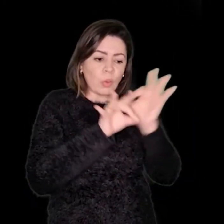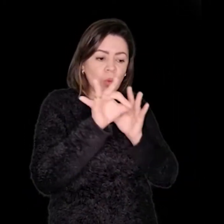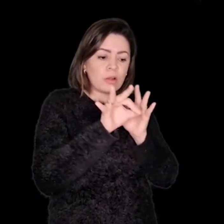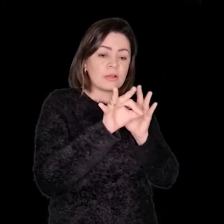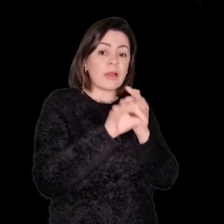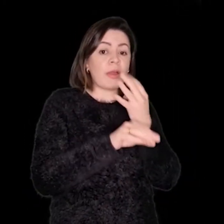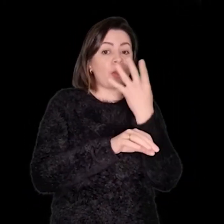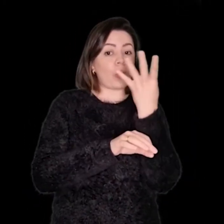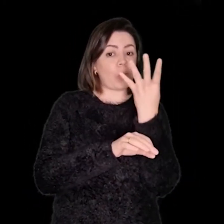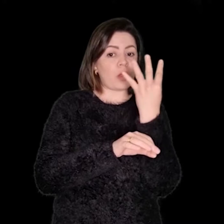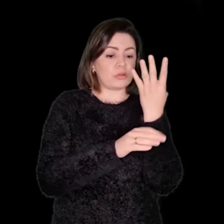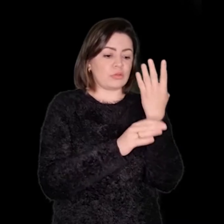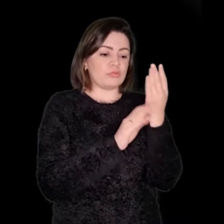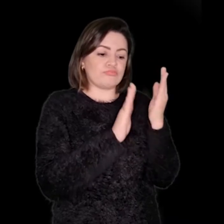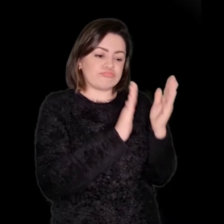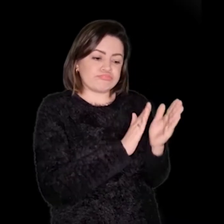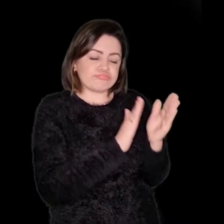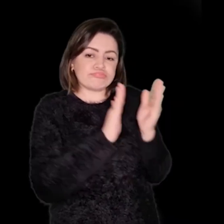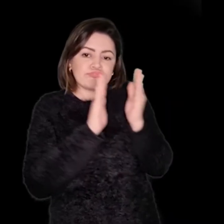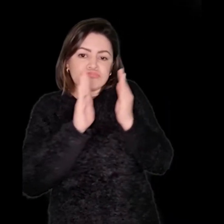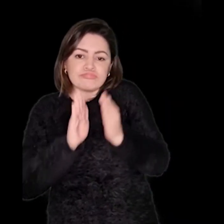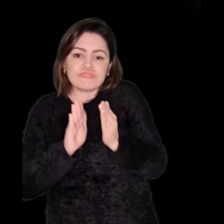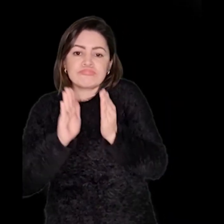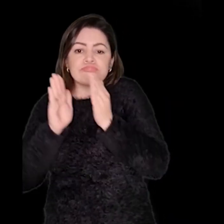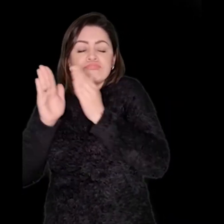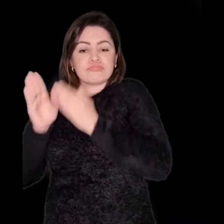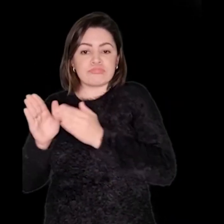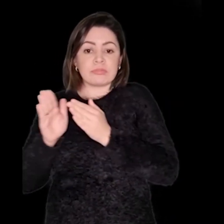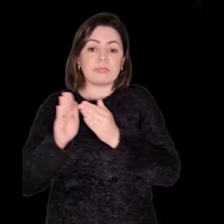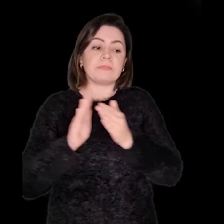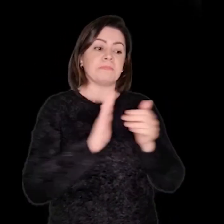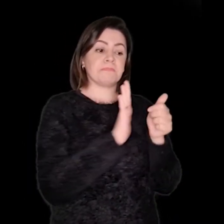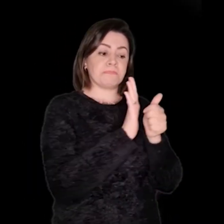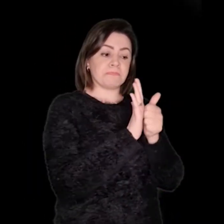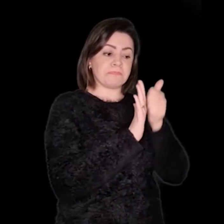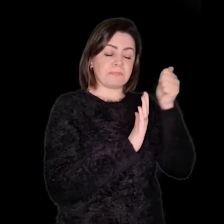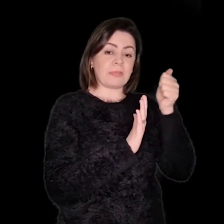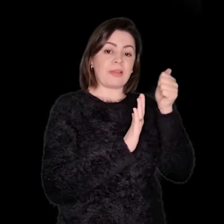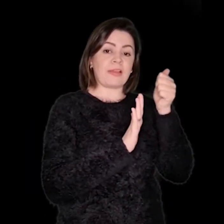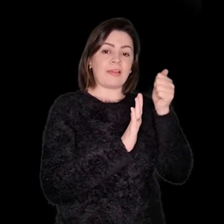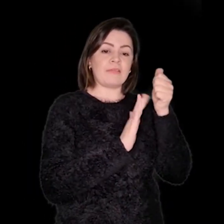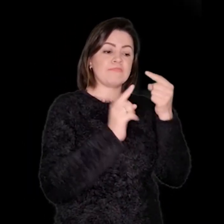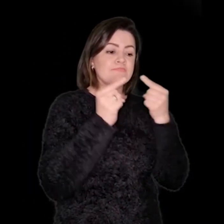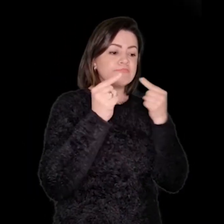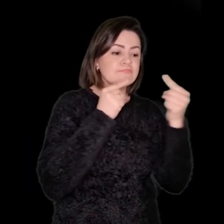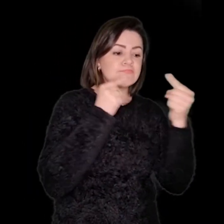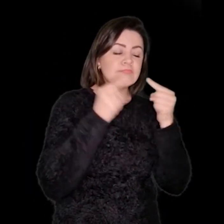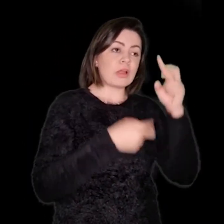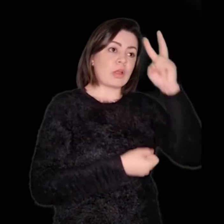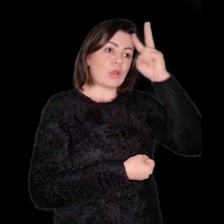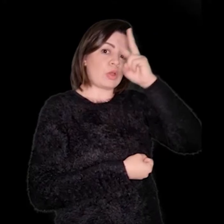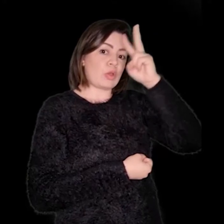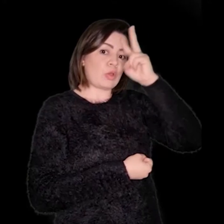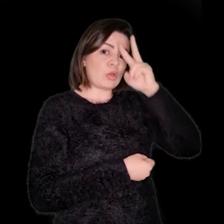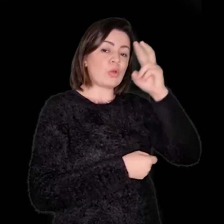Articulei os grandes temas com seus subtemas em quatro unidades de autoestudo, nas quais